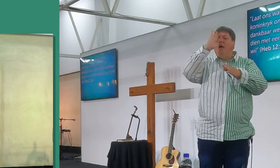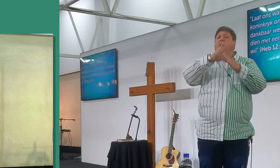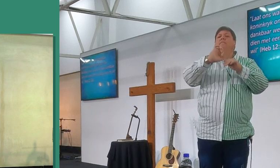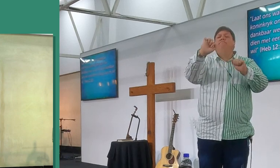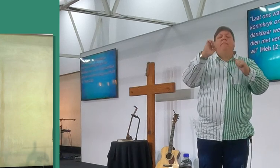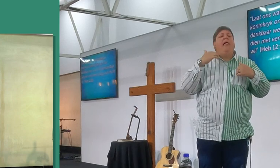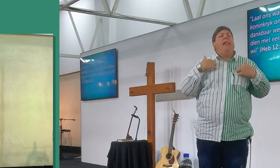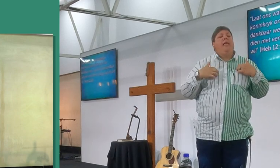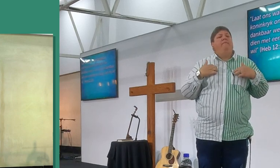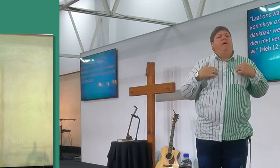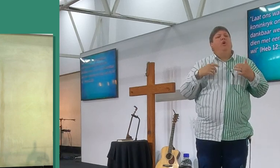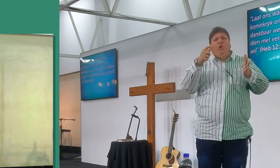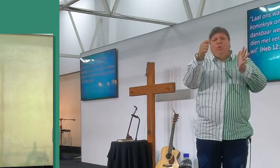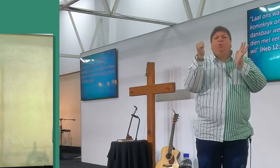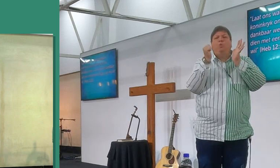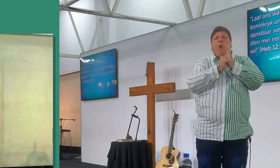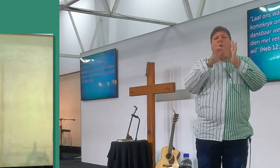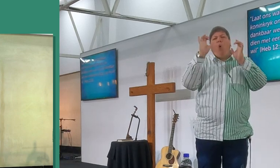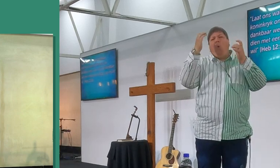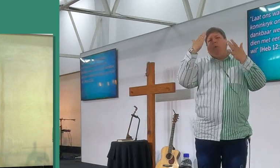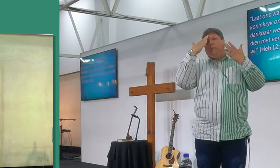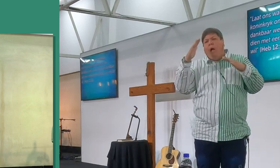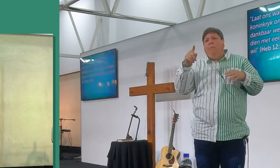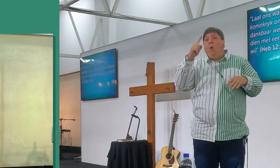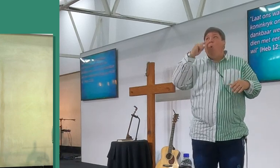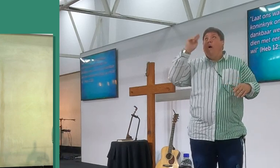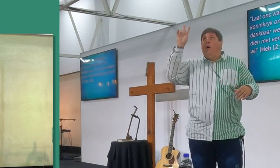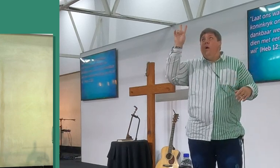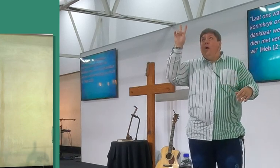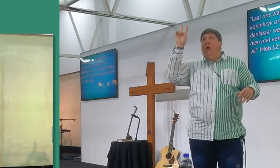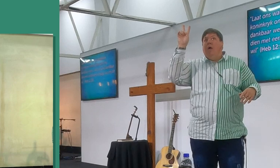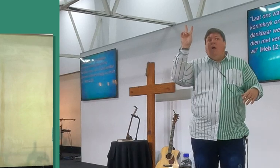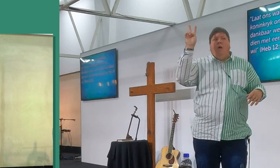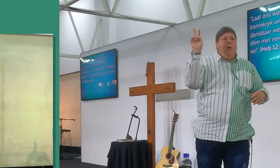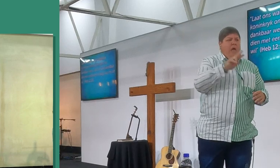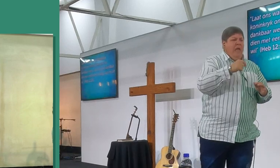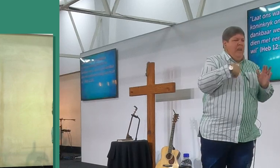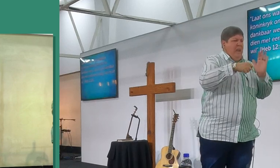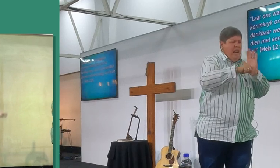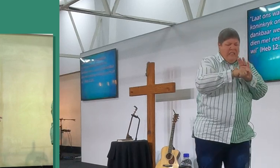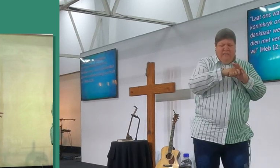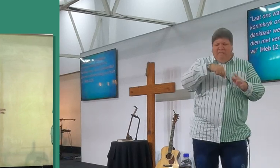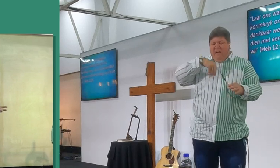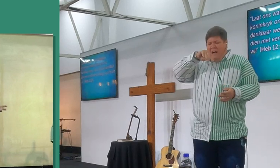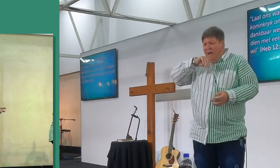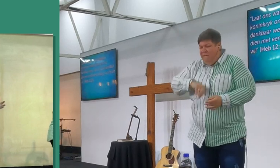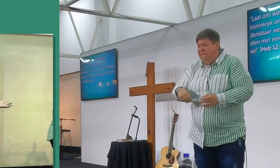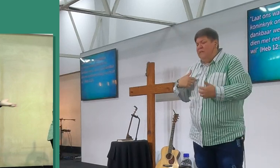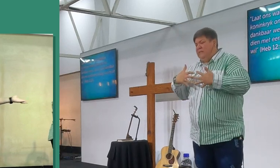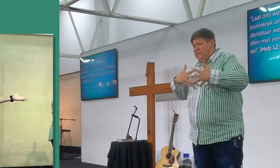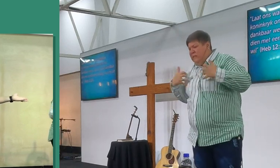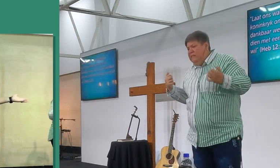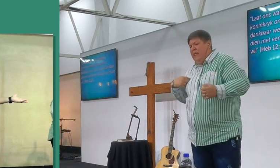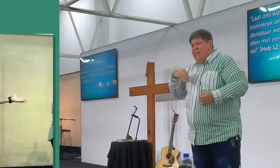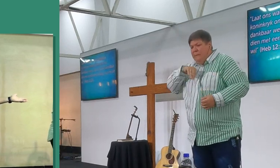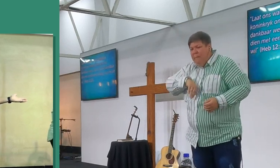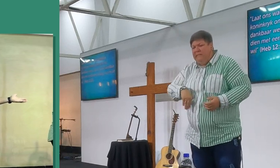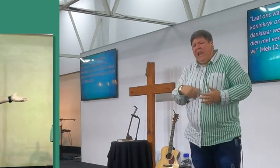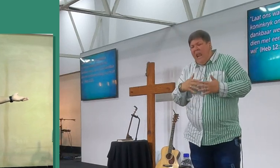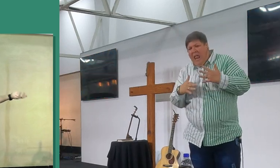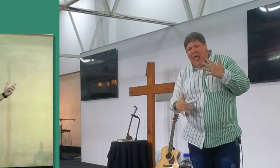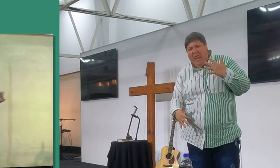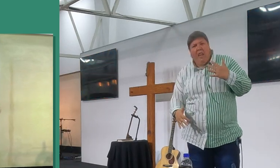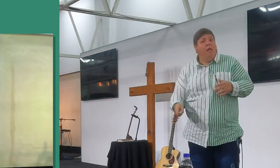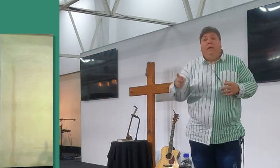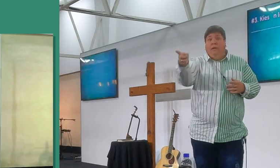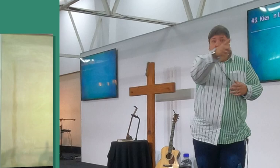wat laat jy toe, dat ondankbaarheid jou oor van die Heere afhê, en dat jou morbid maak, en jou ongelukkig maak, en onvriendelik maak, en dan moet jy dit vir die Heere beleid, en sê hierdie,